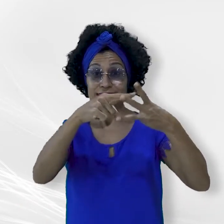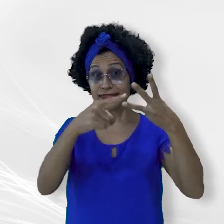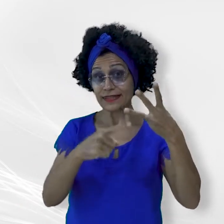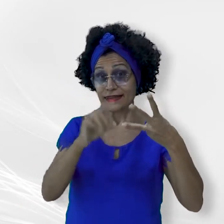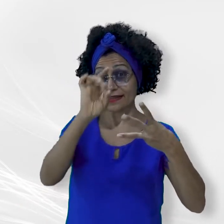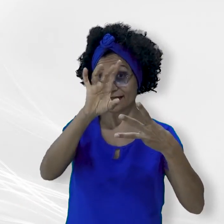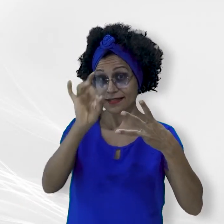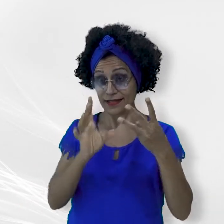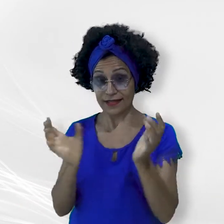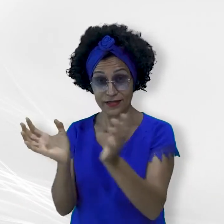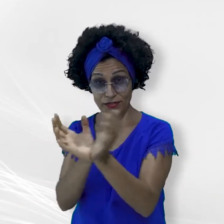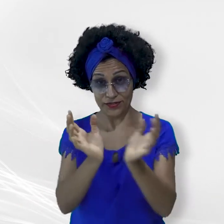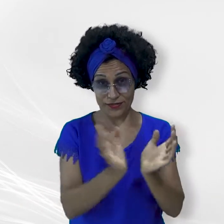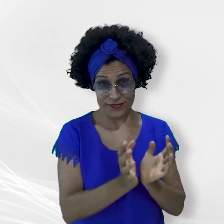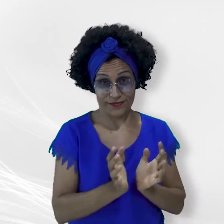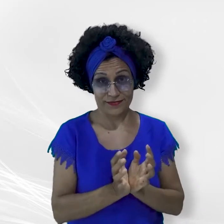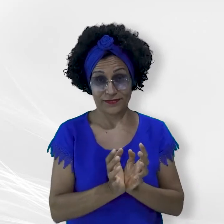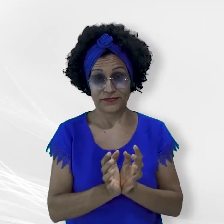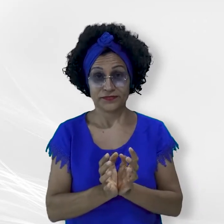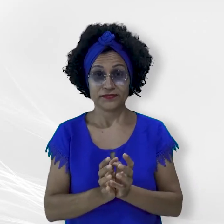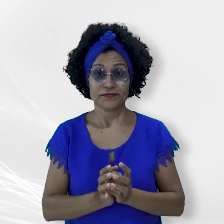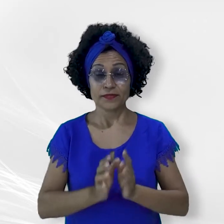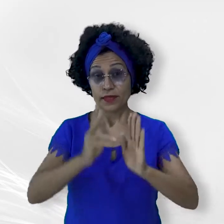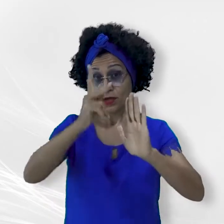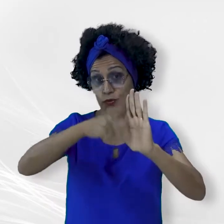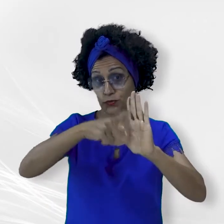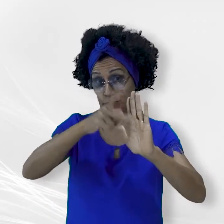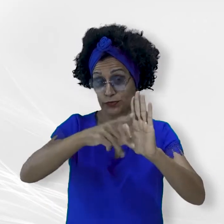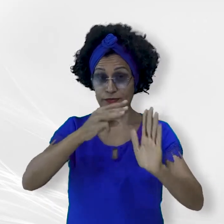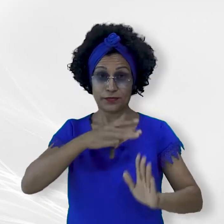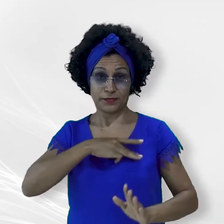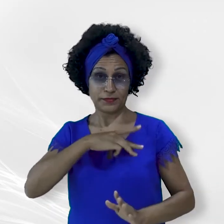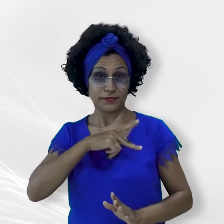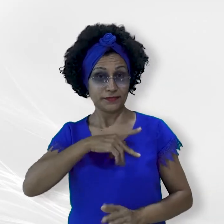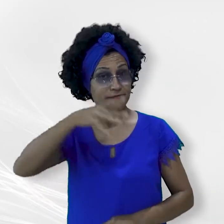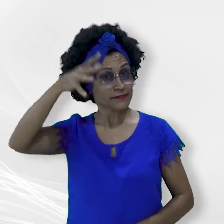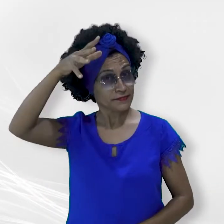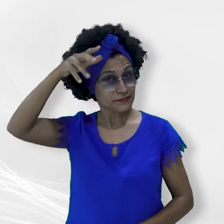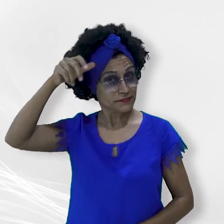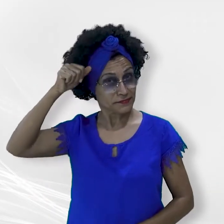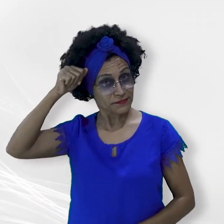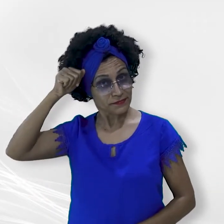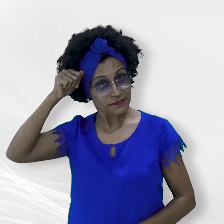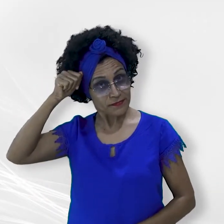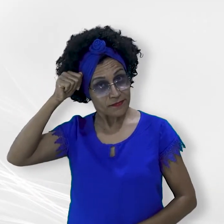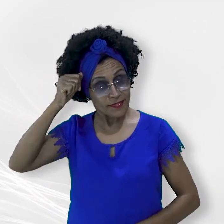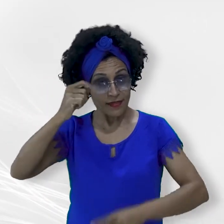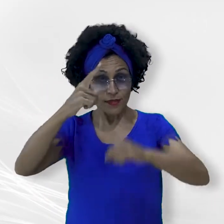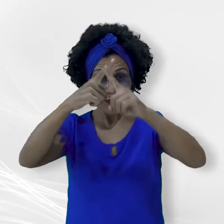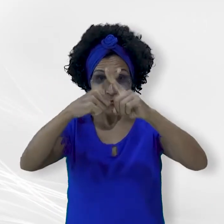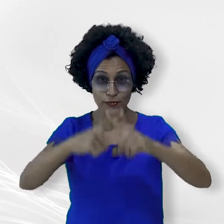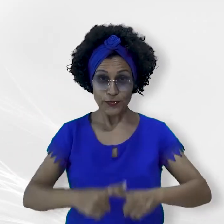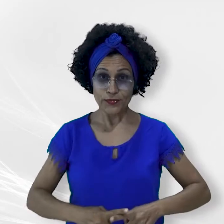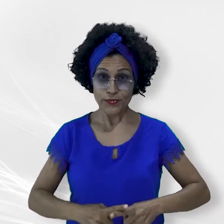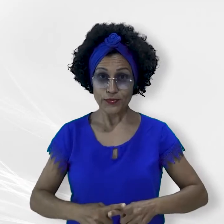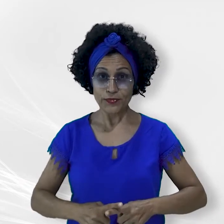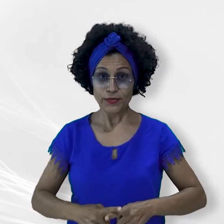categoria. Os projetos do Ministério Público de Mato Grosso concorrem nas categorias Integração e